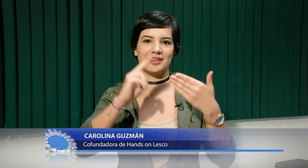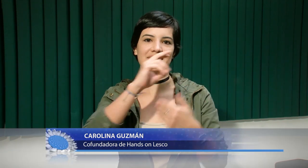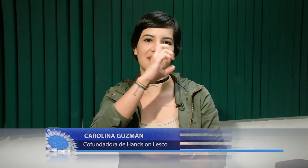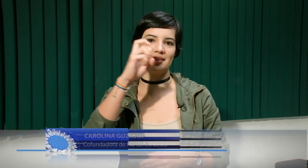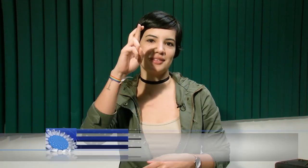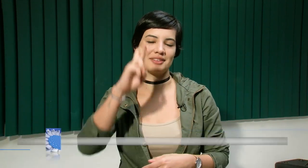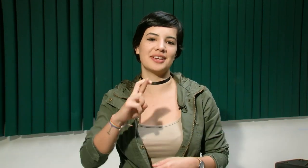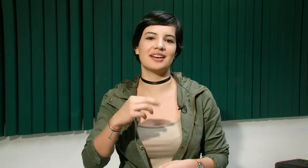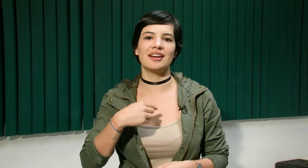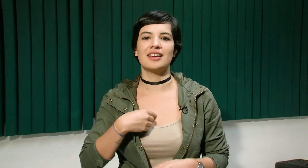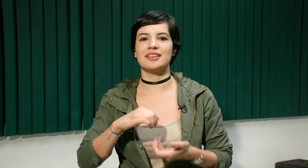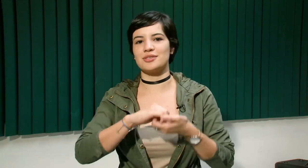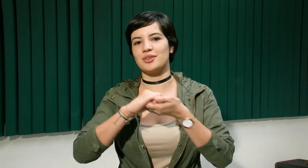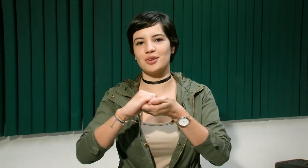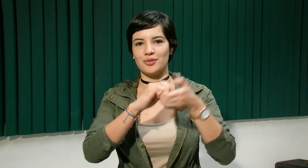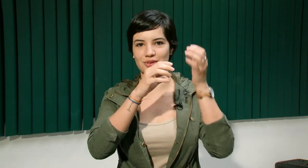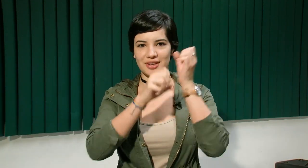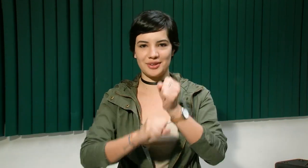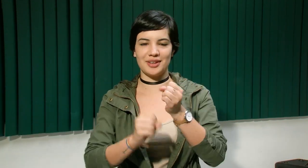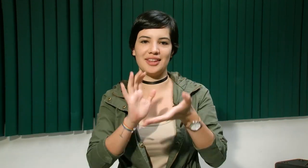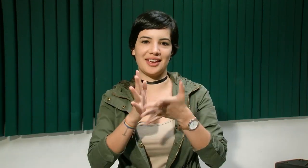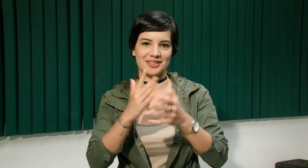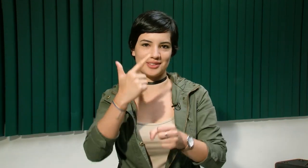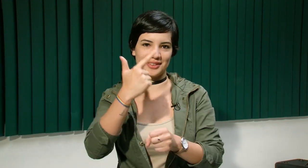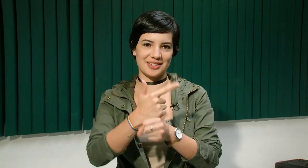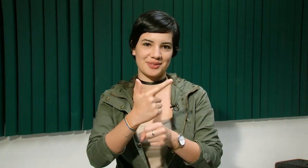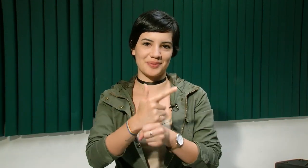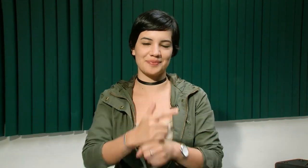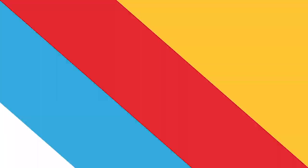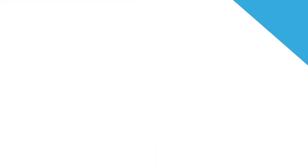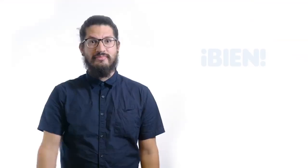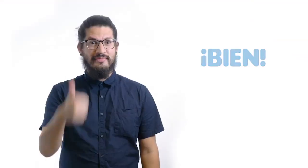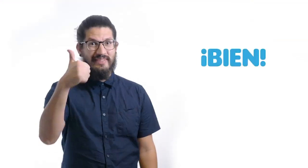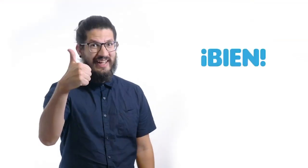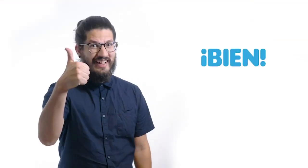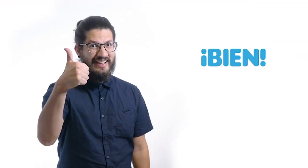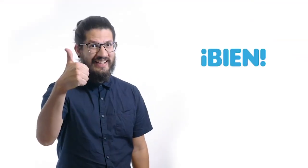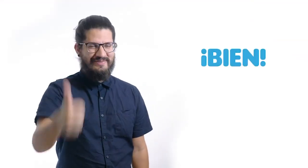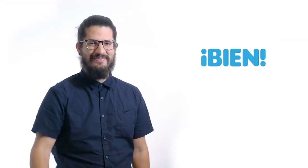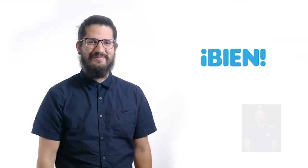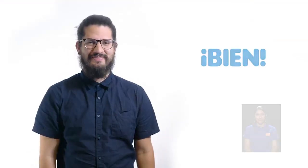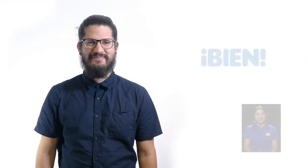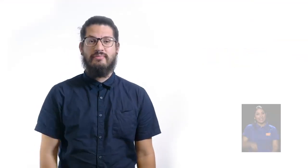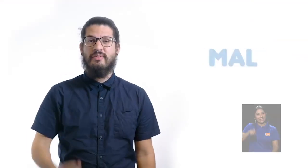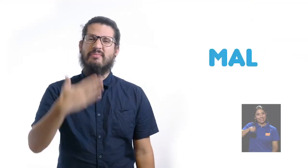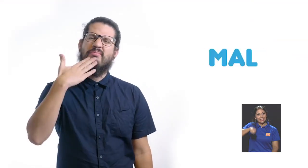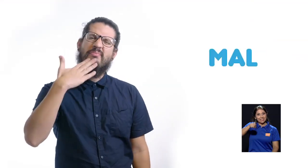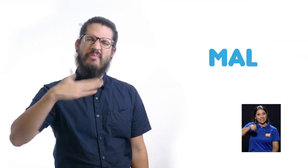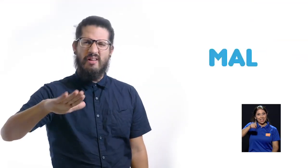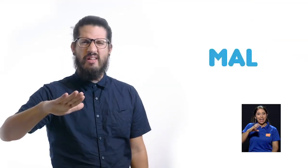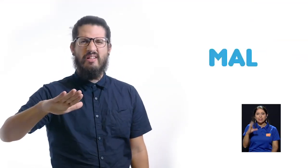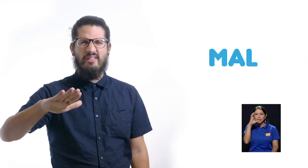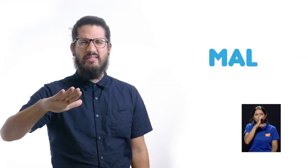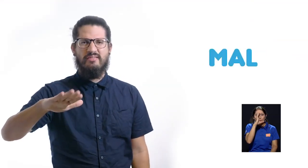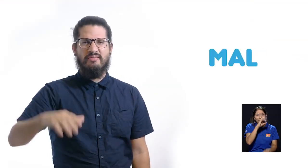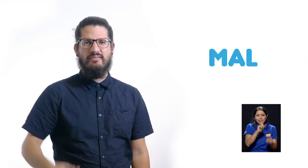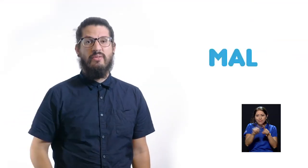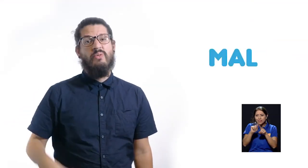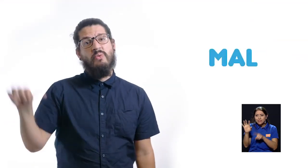Universidad de Costa Rica y soy cofundadora de Hands-On Lesco. En la necesidad de buscar mecanismos más creativos para la